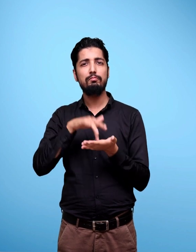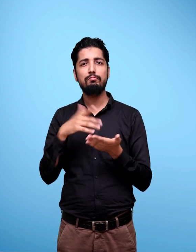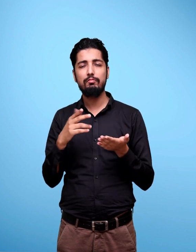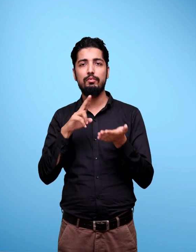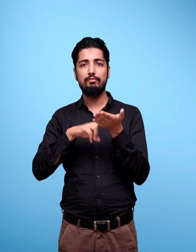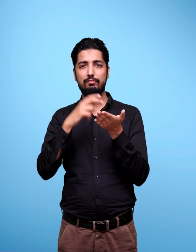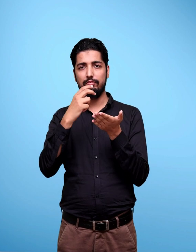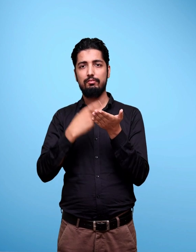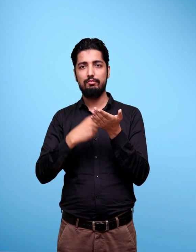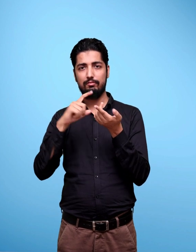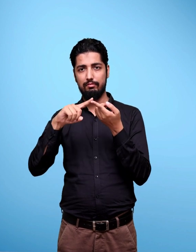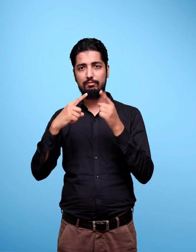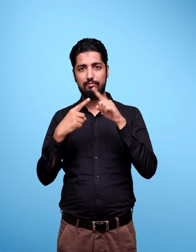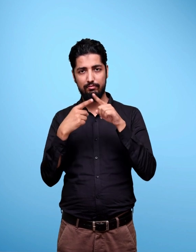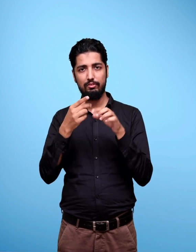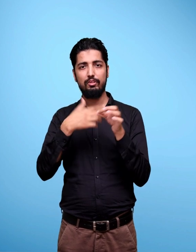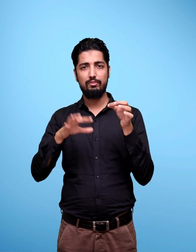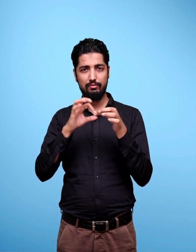Ranjana Arora